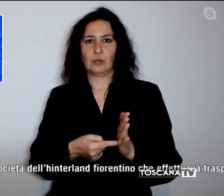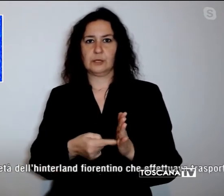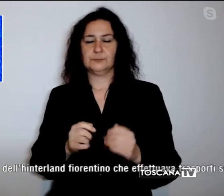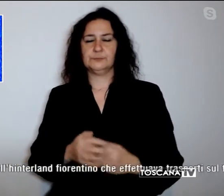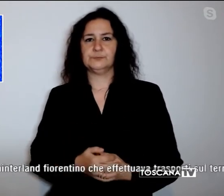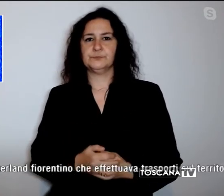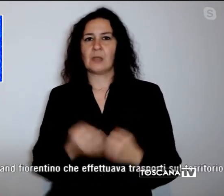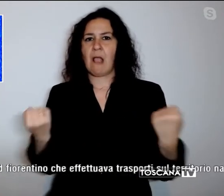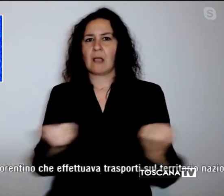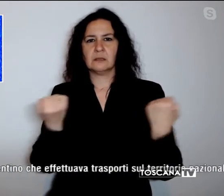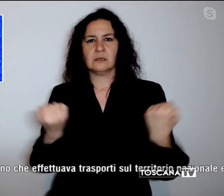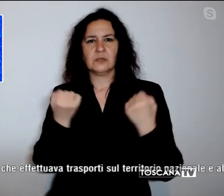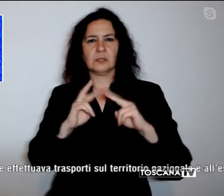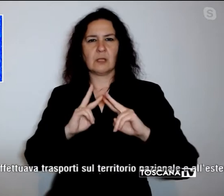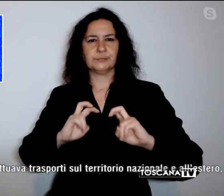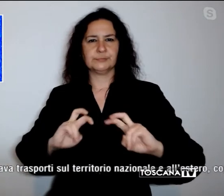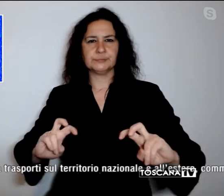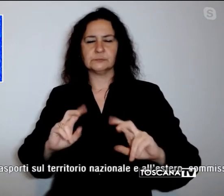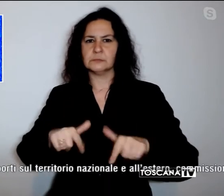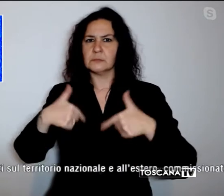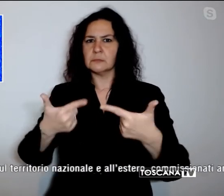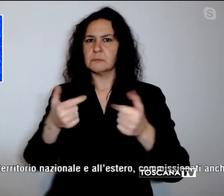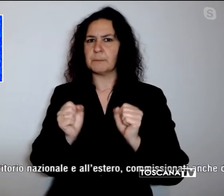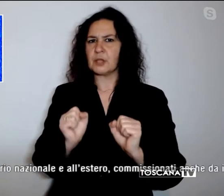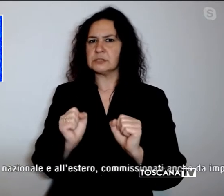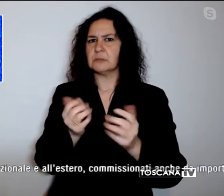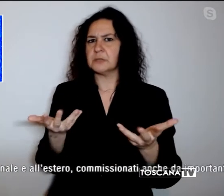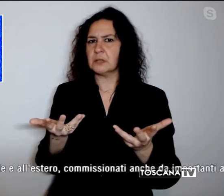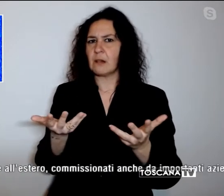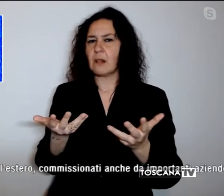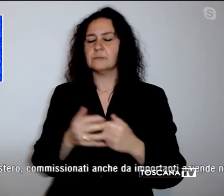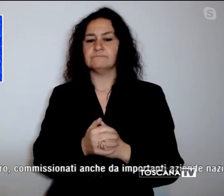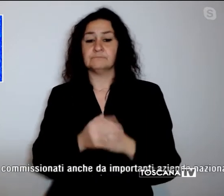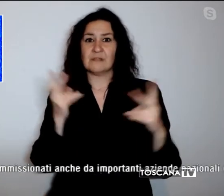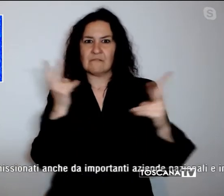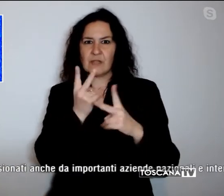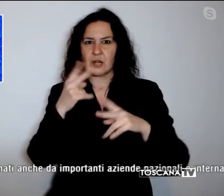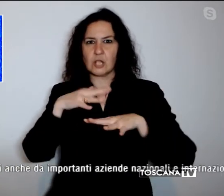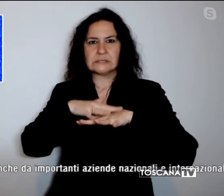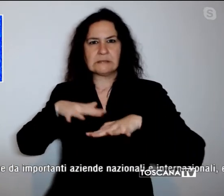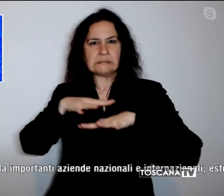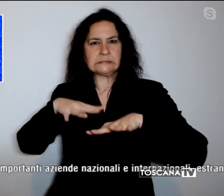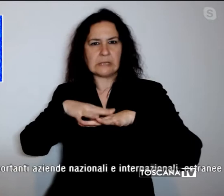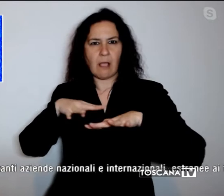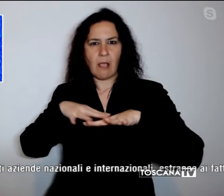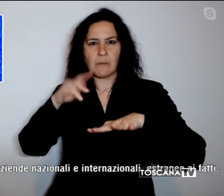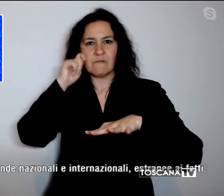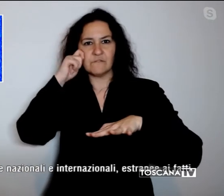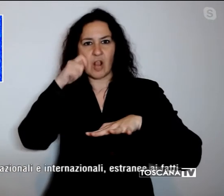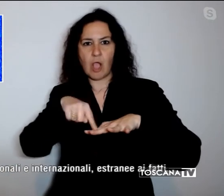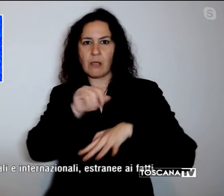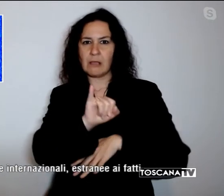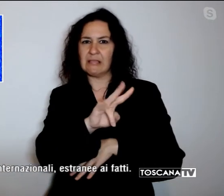d'indagine ha permesso di ricostruire un articolato sistema di frode all'IVA nel